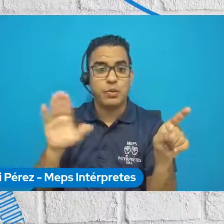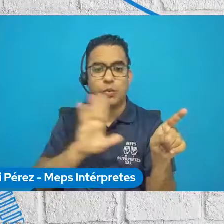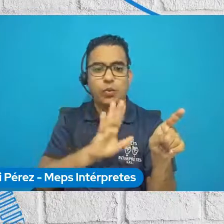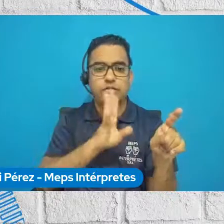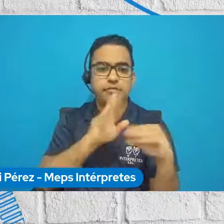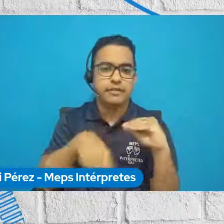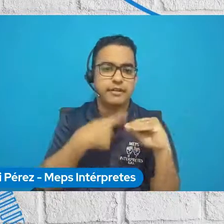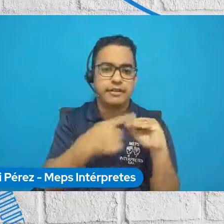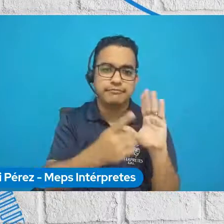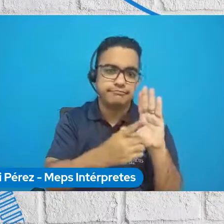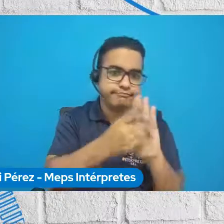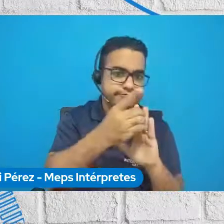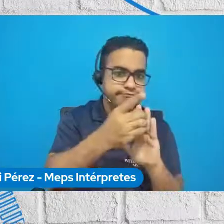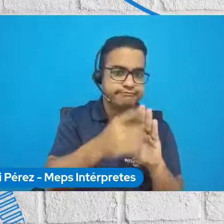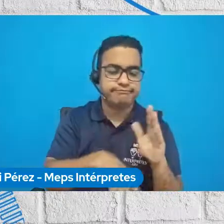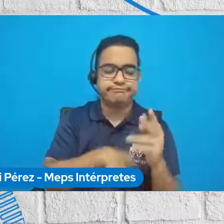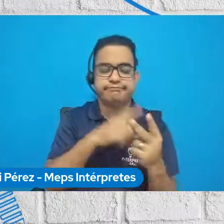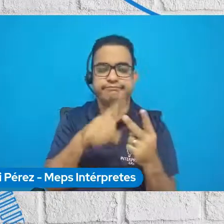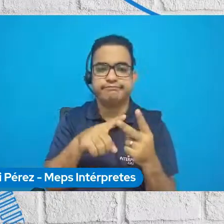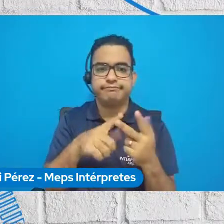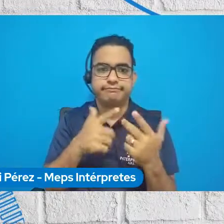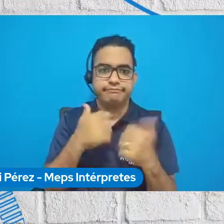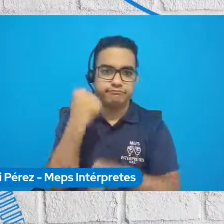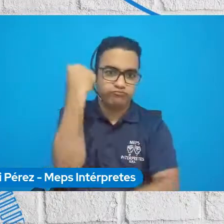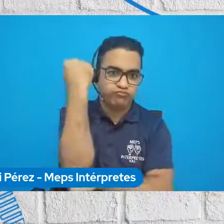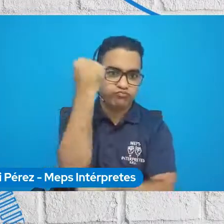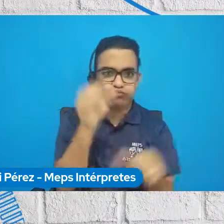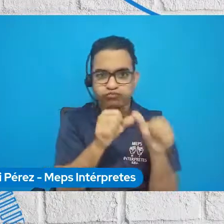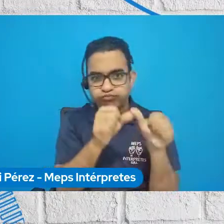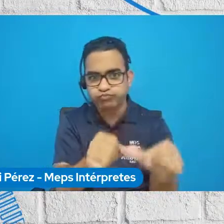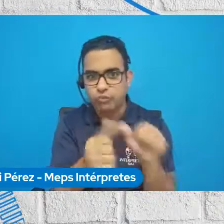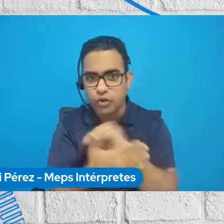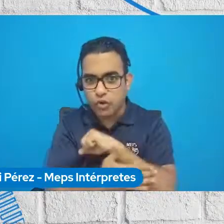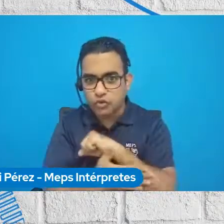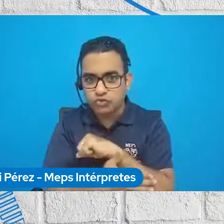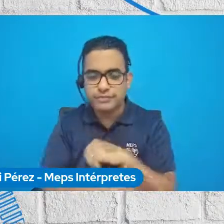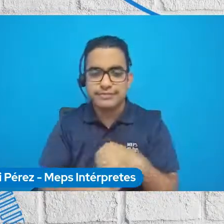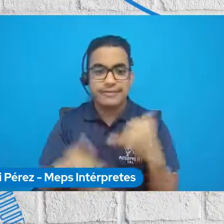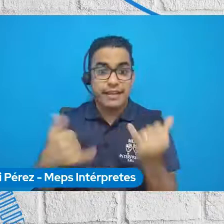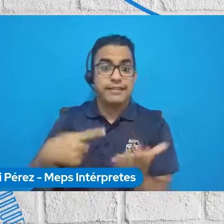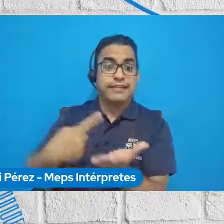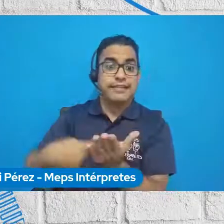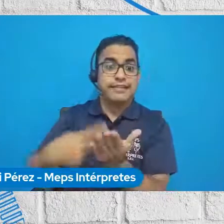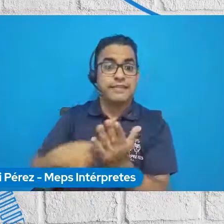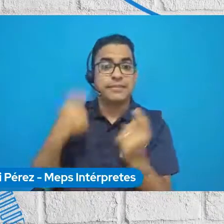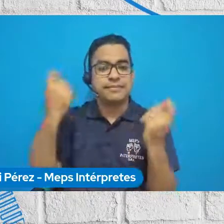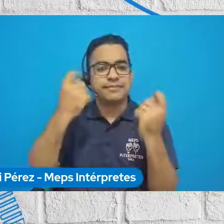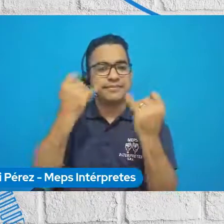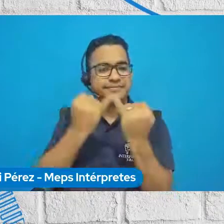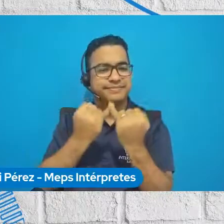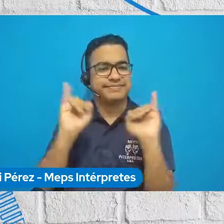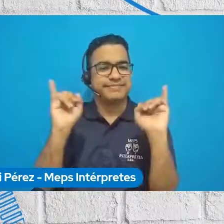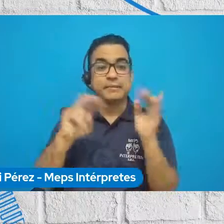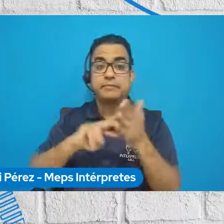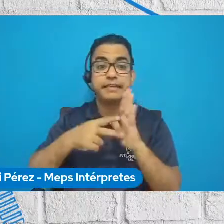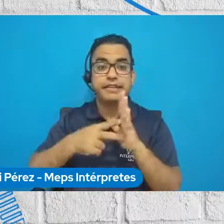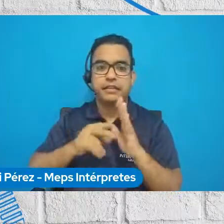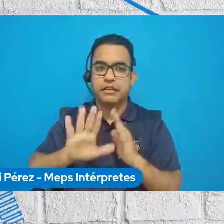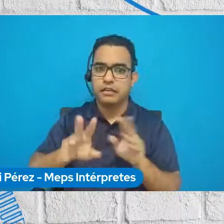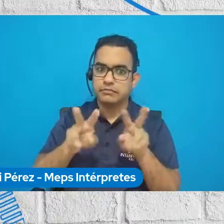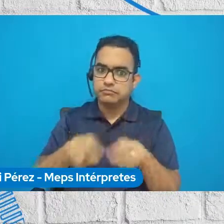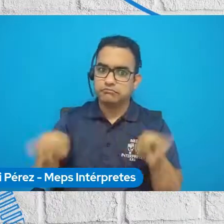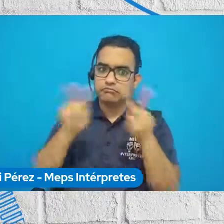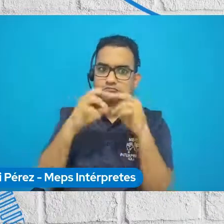-25 fue en temas de sostenibilidad y ahora con el proyecto especial bicentenario están relacionados a los valores del